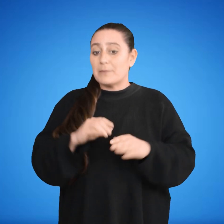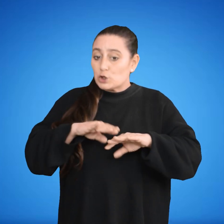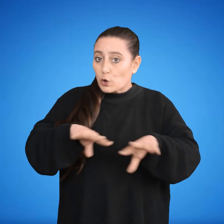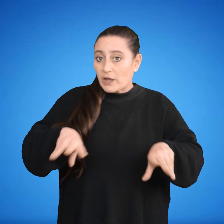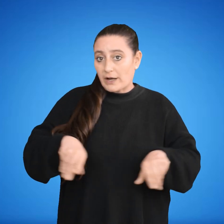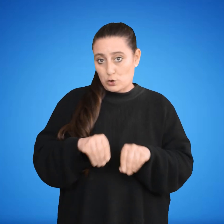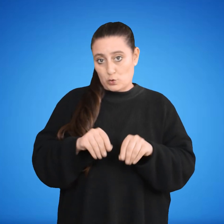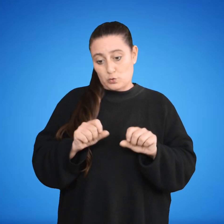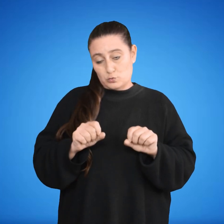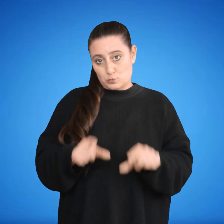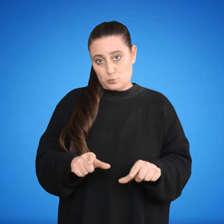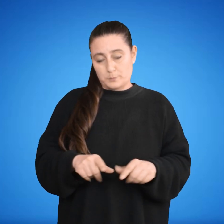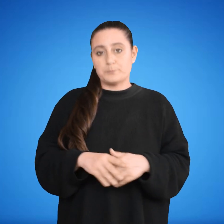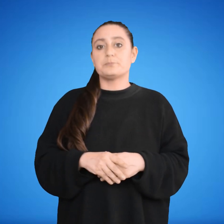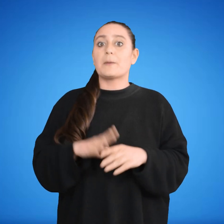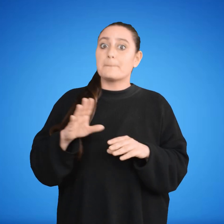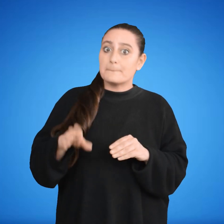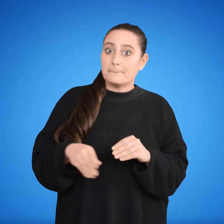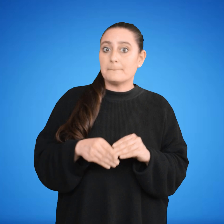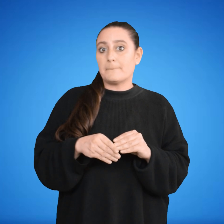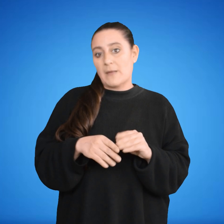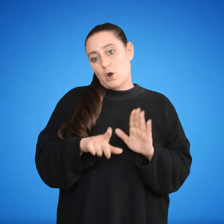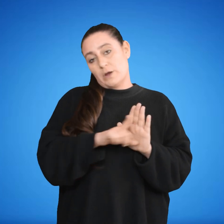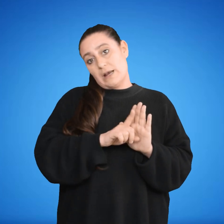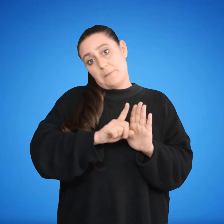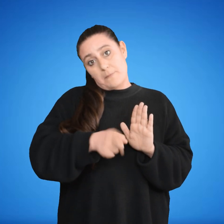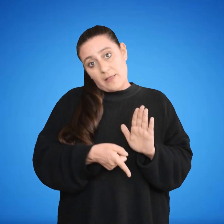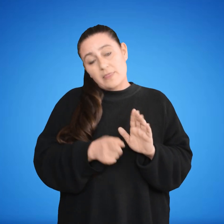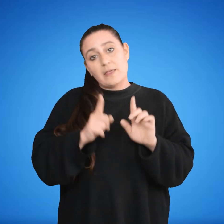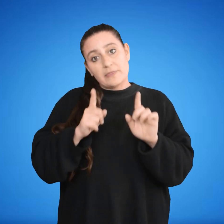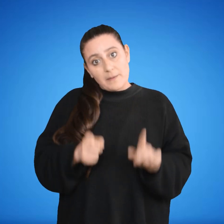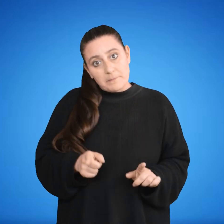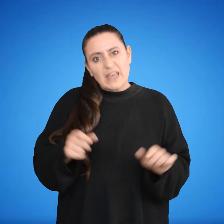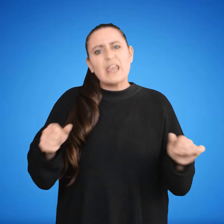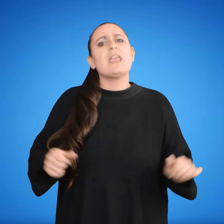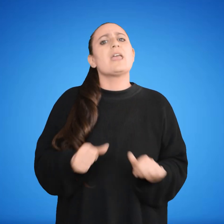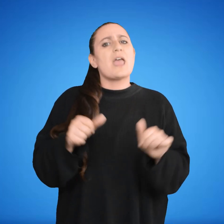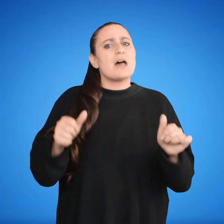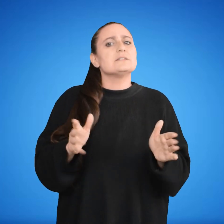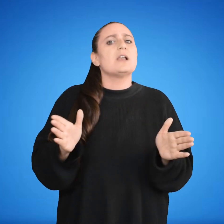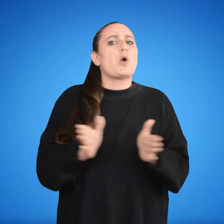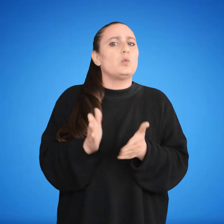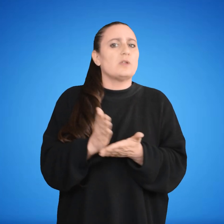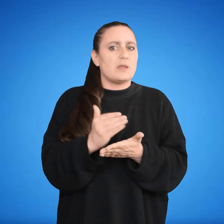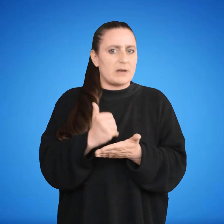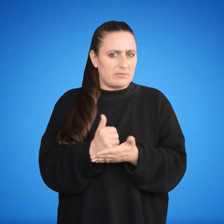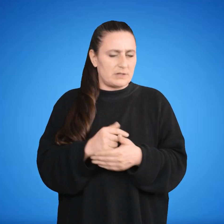Departamento. Además de las que la ley determine, serán atribuciones de las juntas departamentales.